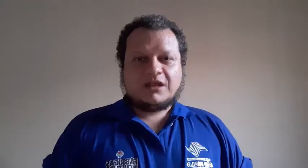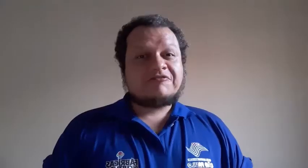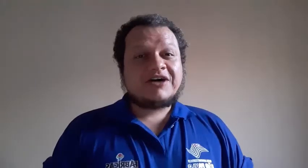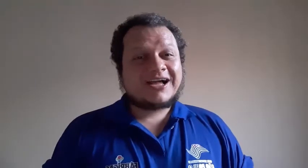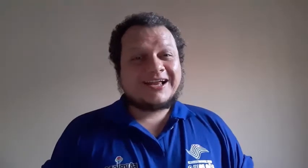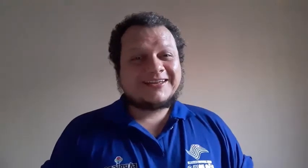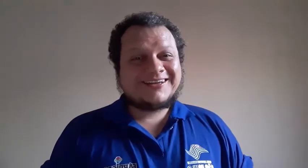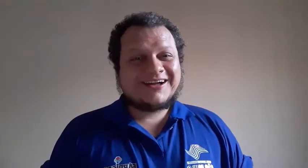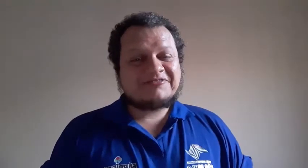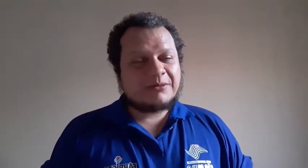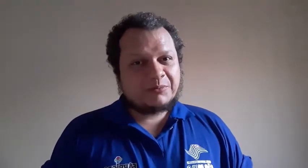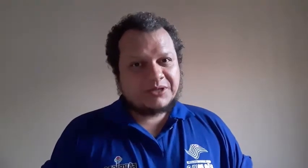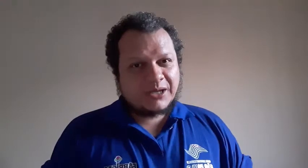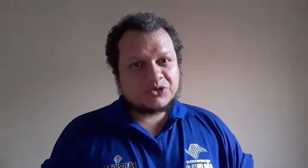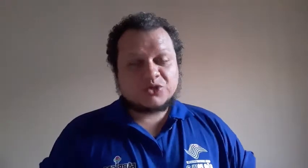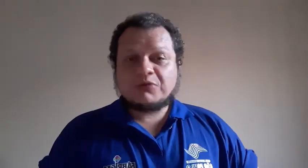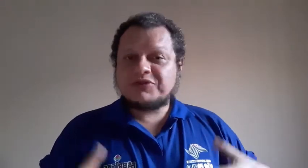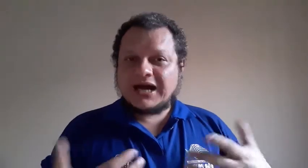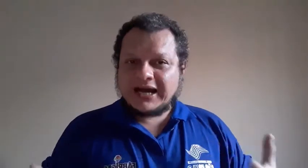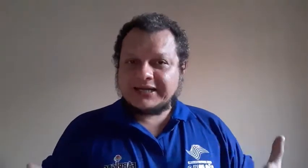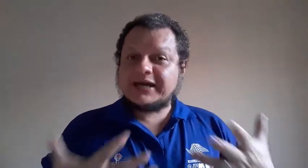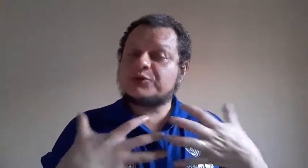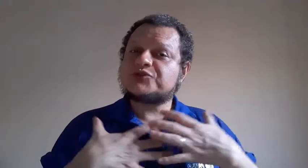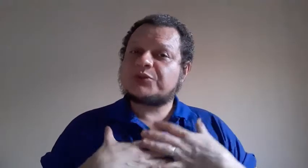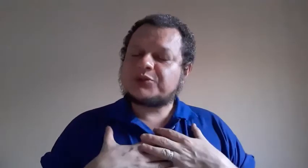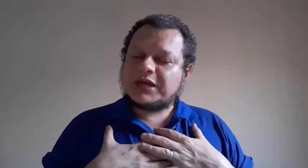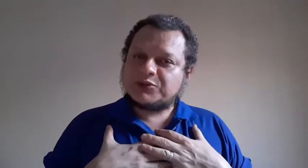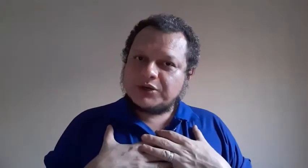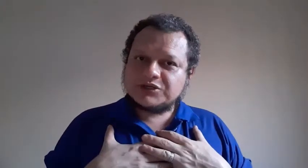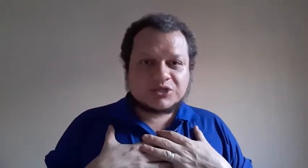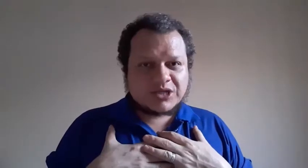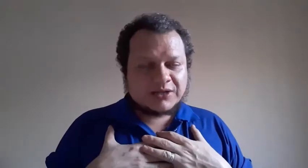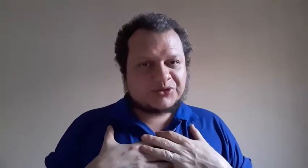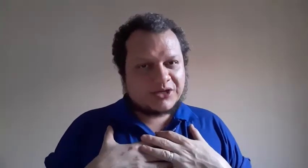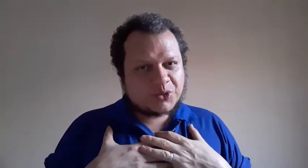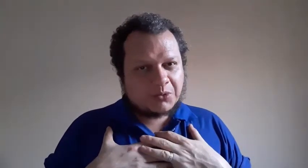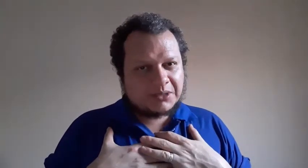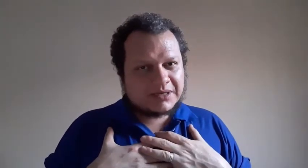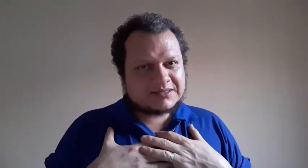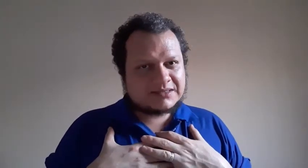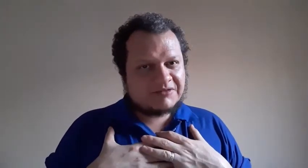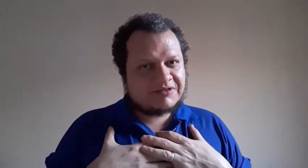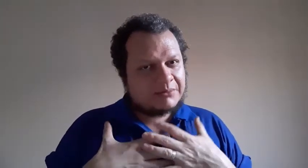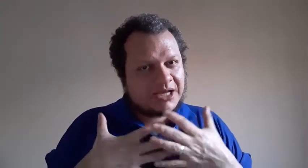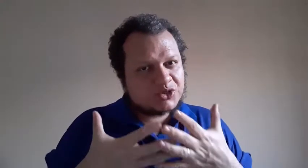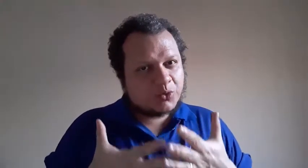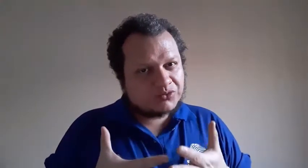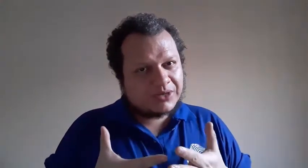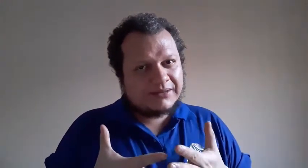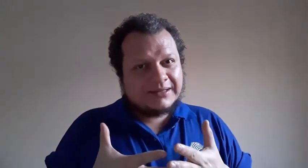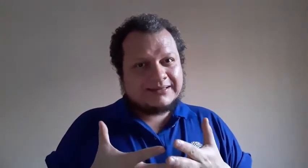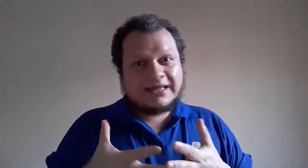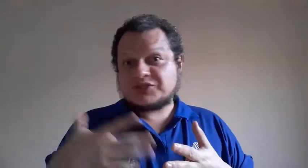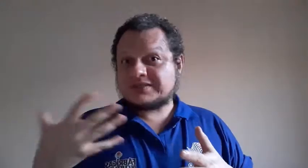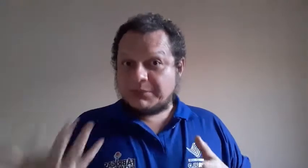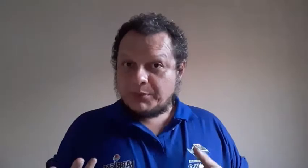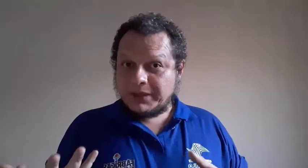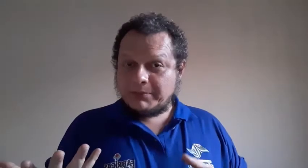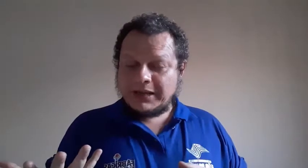Fala galerinha, Fábio Pinheiro de novo na área. Eu sou educador de Teatro e Arte com Libras da Fábrica de Cultura de Sapopemba,